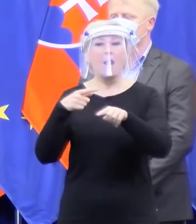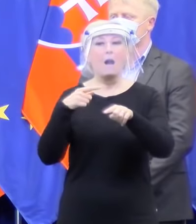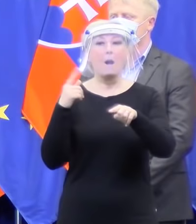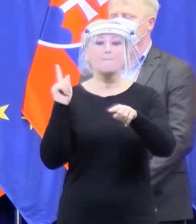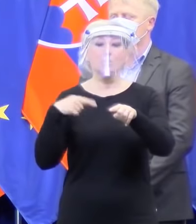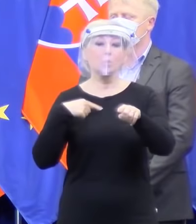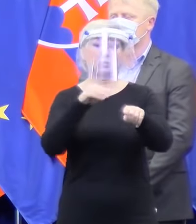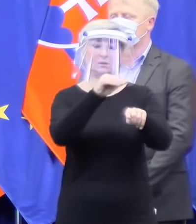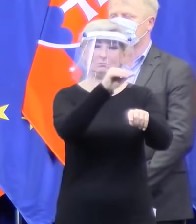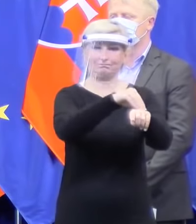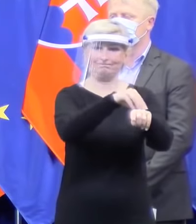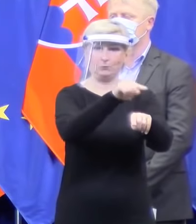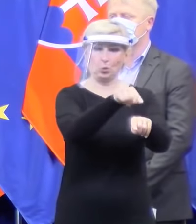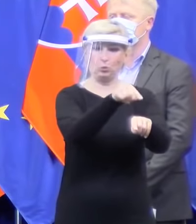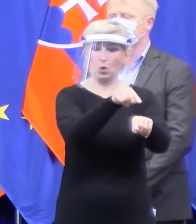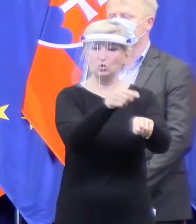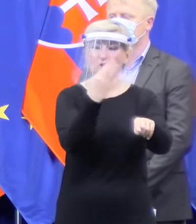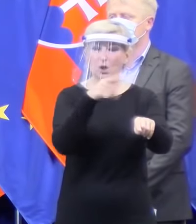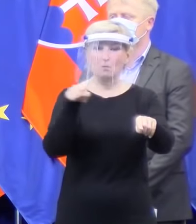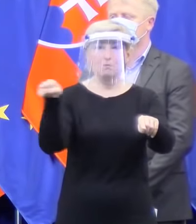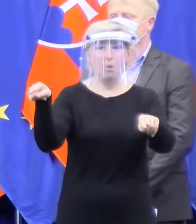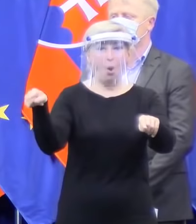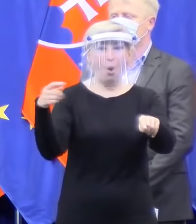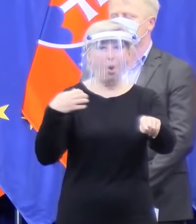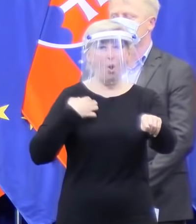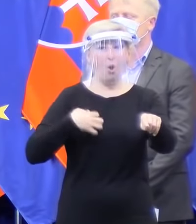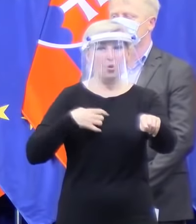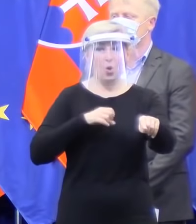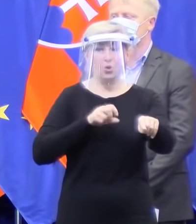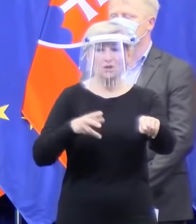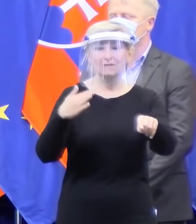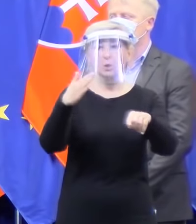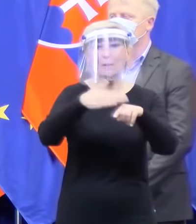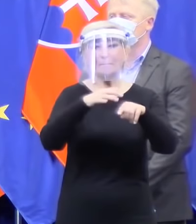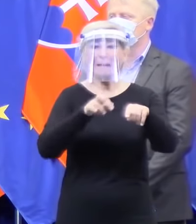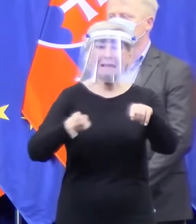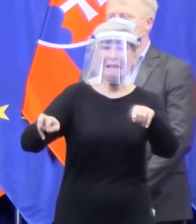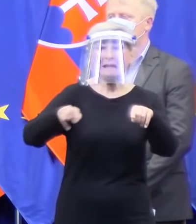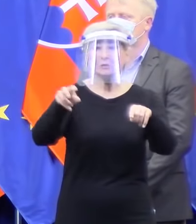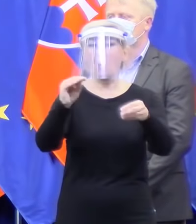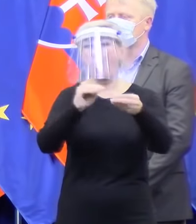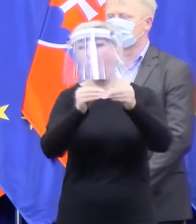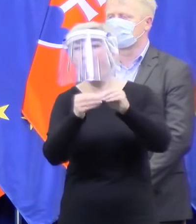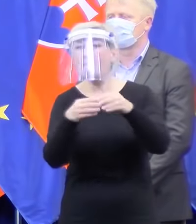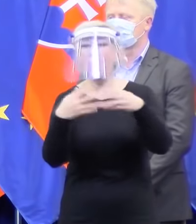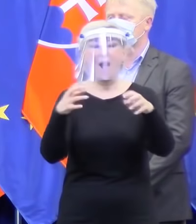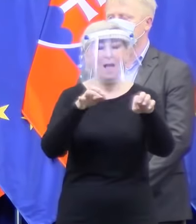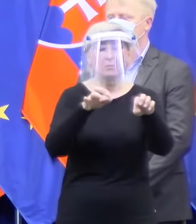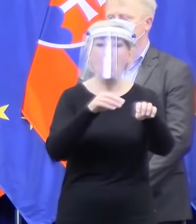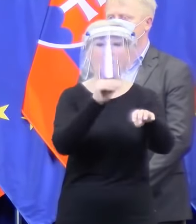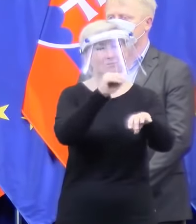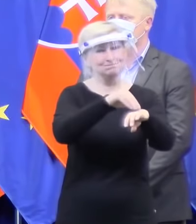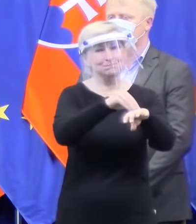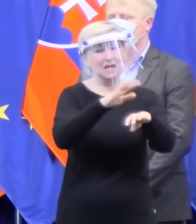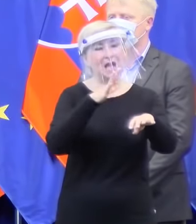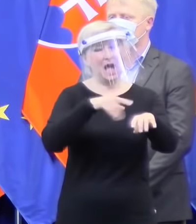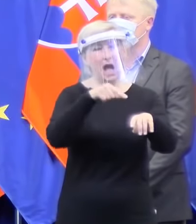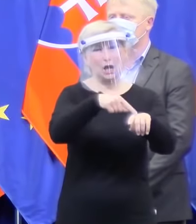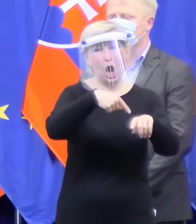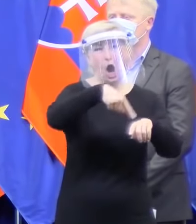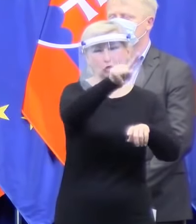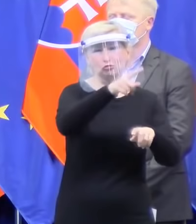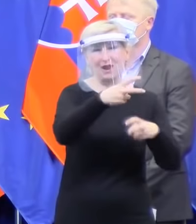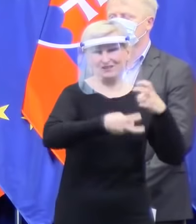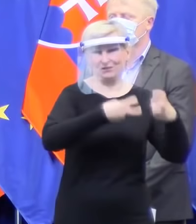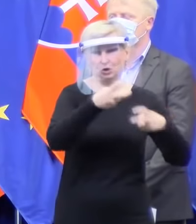testovaný človek, choďte na vyšetrenie. Jediný cieľ. Čiže tu sa nezavádza nič nové. My monitorovaní všetci sme. Tieto dáta